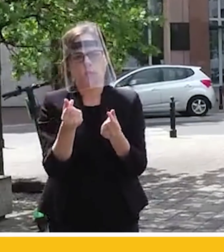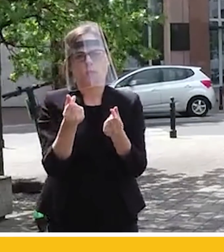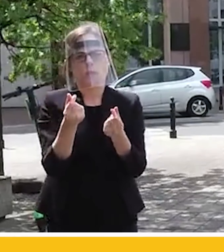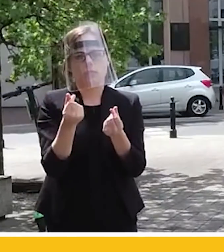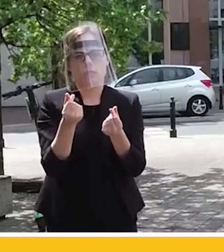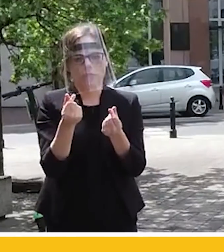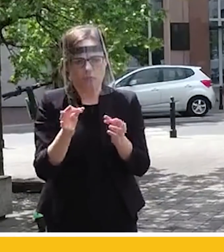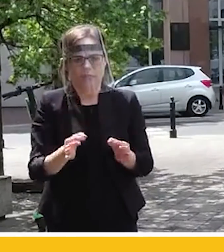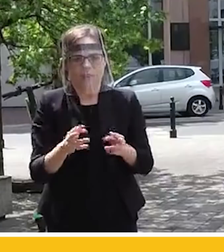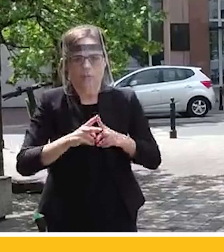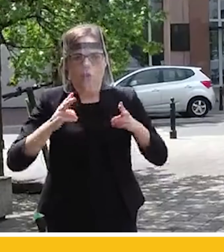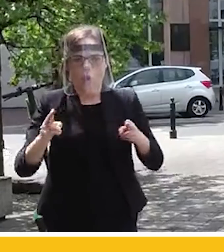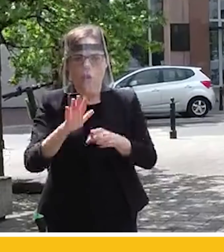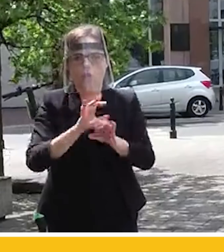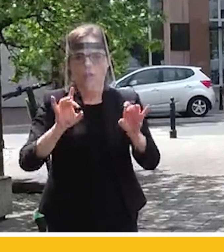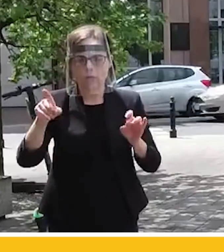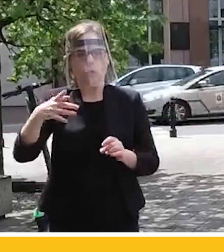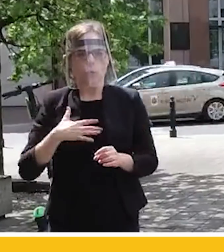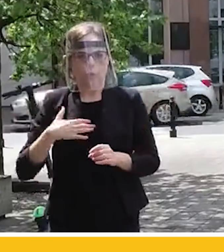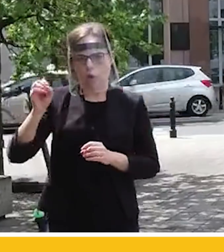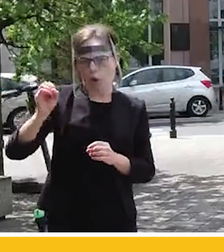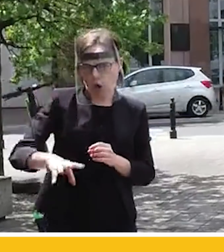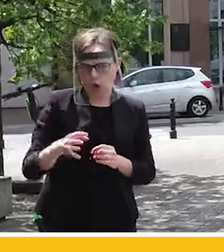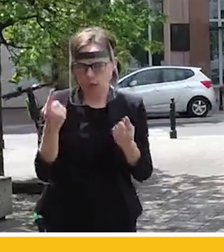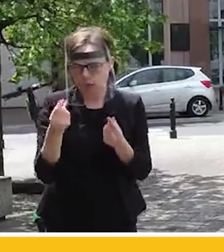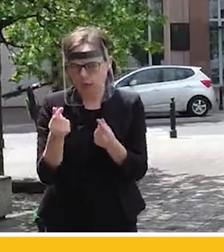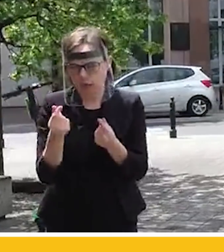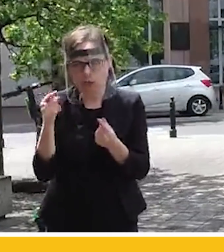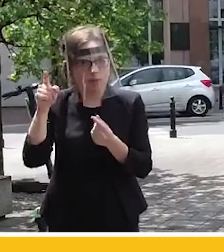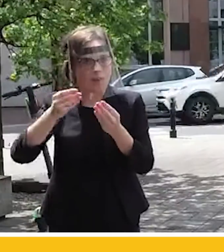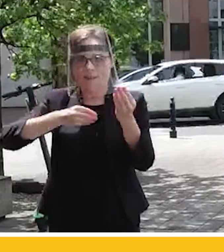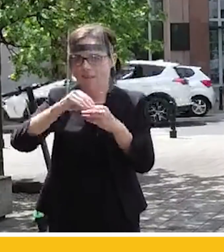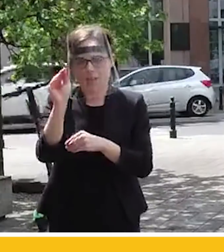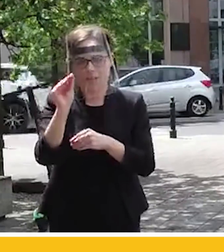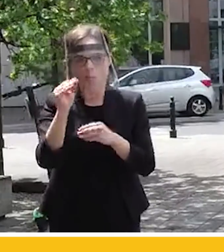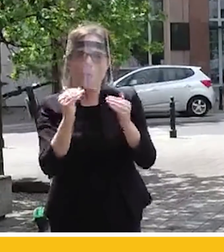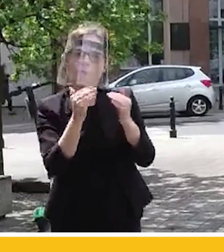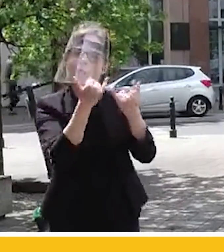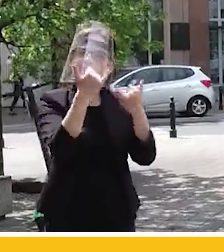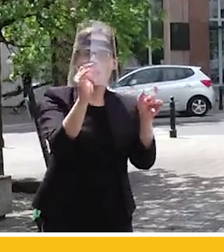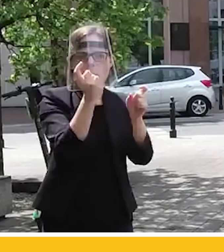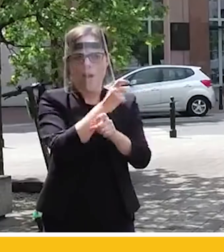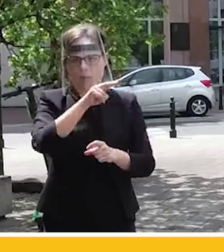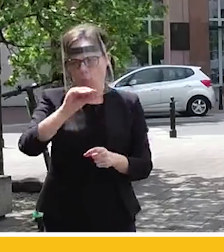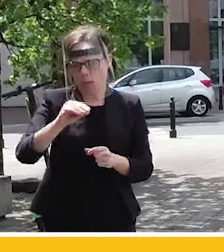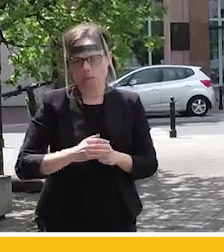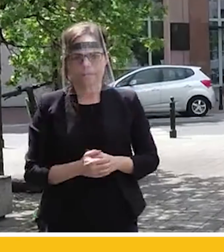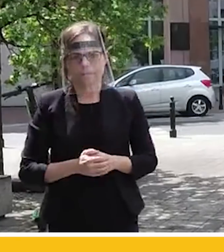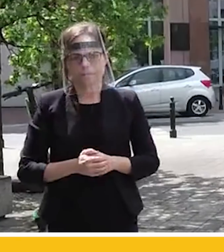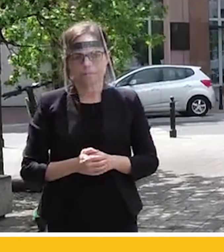w trakcie pandemii uległa pogorszeniu. To zdecydowanie więcej niż w pozostałych krajach Unii Europejskiej.